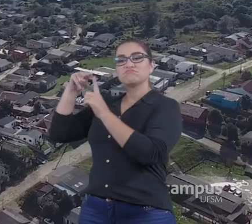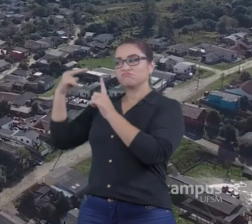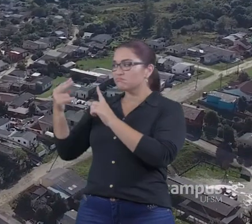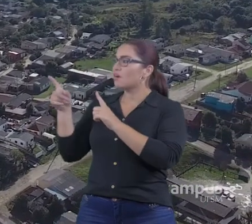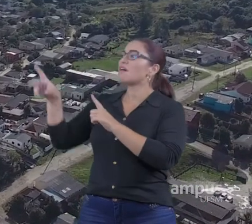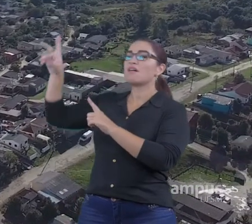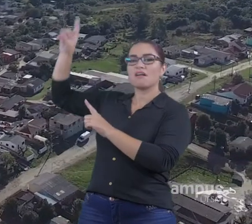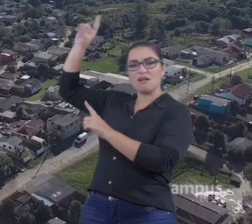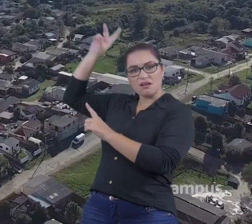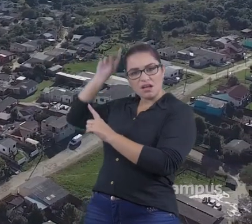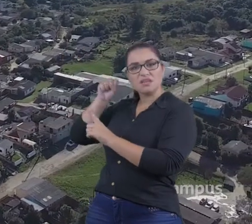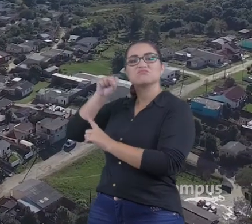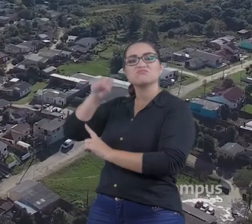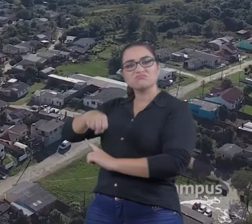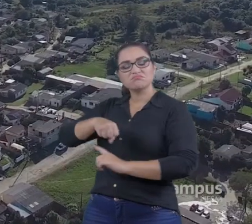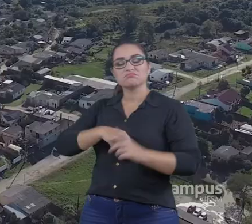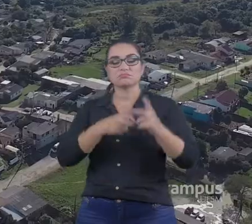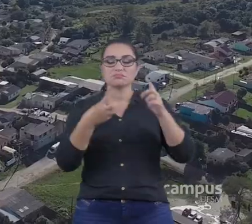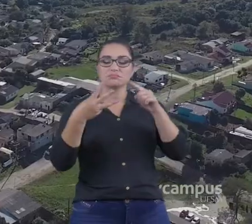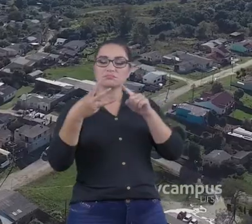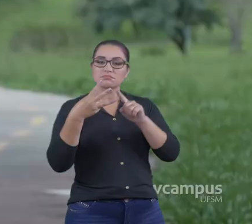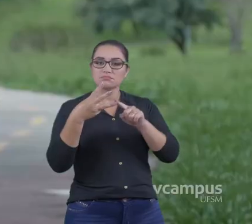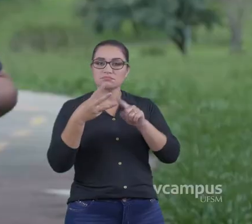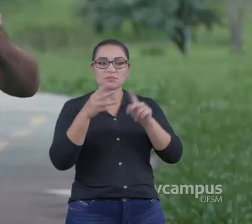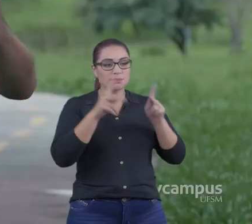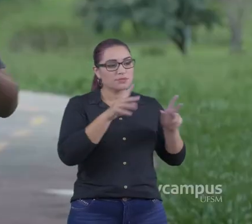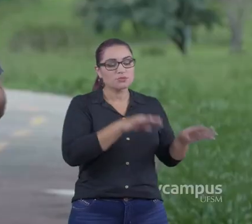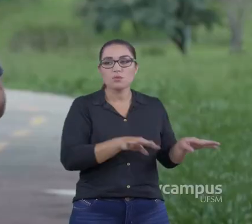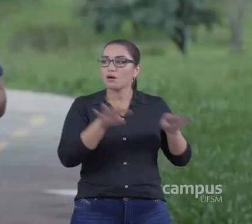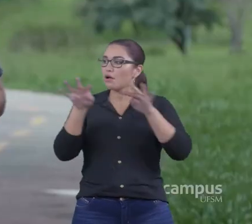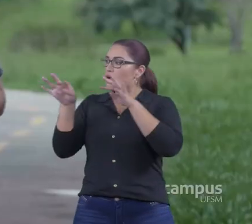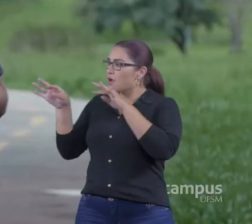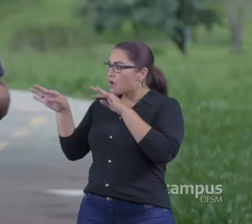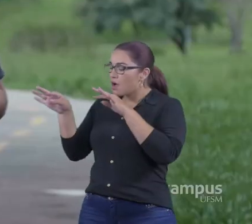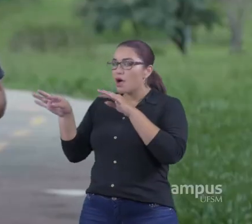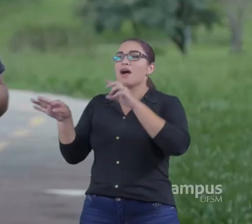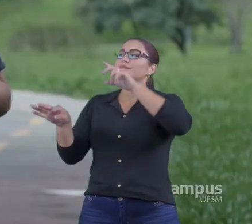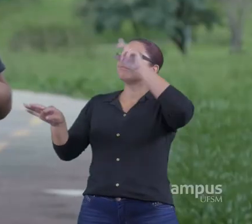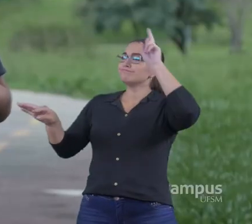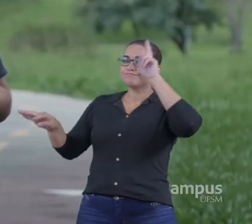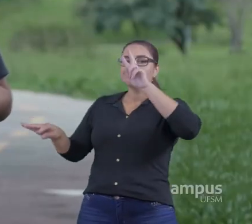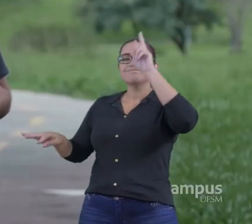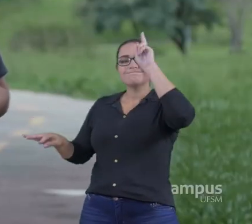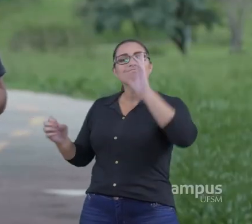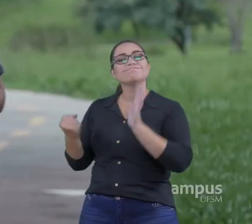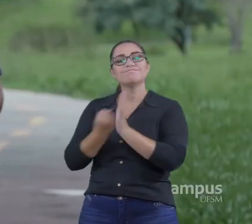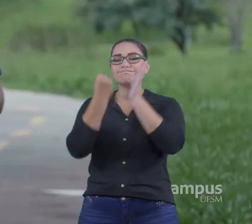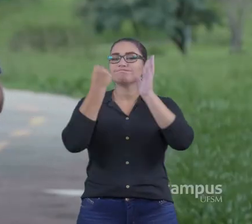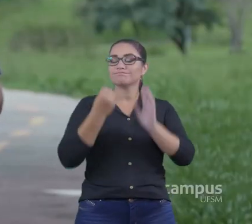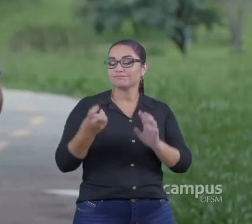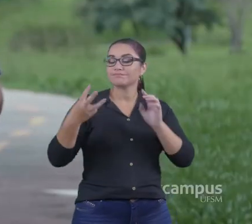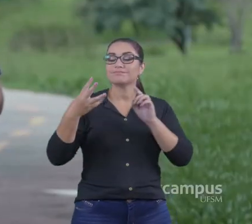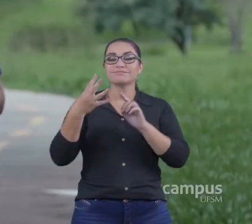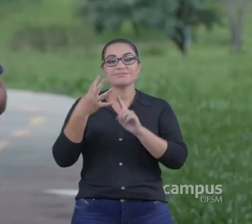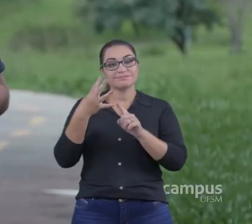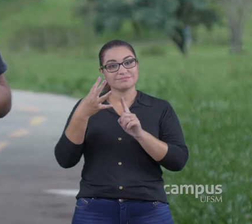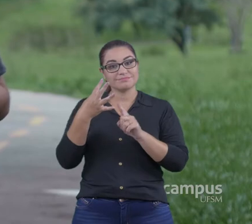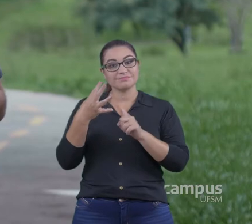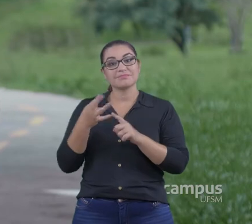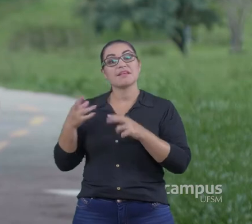Desses geomonumentos No tempo geológico Ele tem que proporcionar Ao turista Essa viagem No tempo geológico E ao mesmo